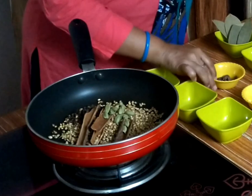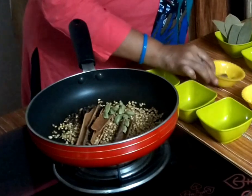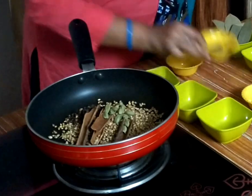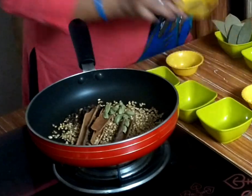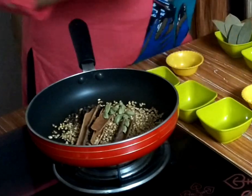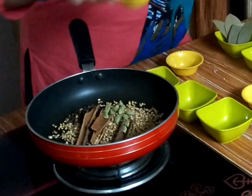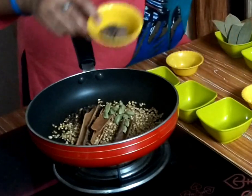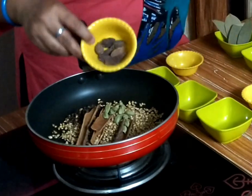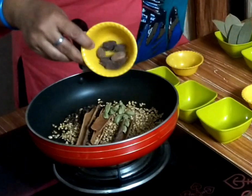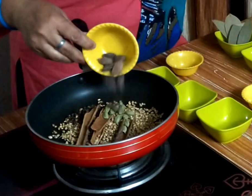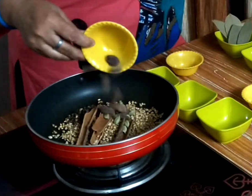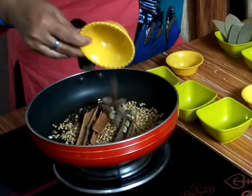बडी इलाईची,